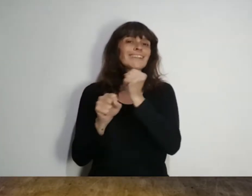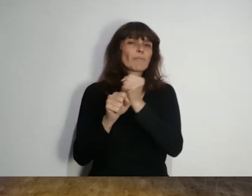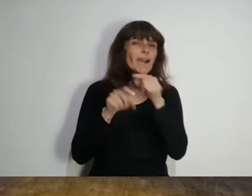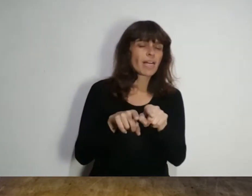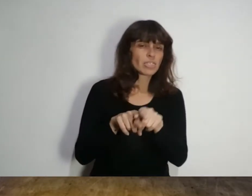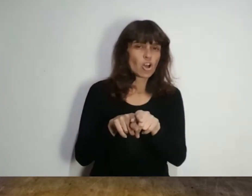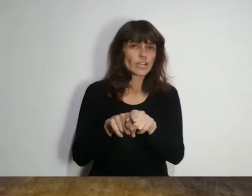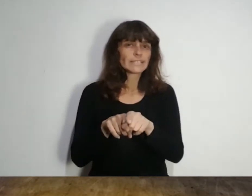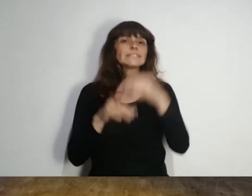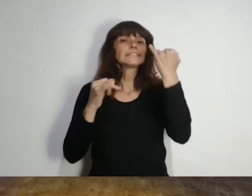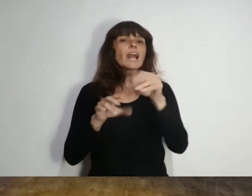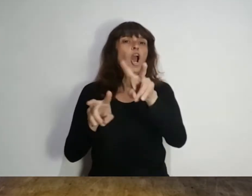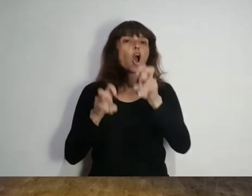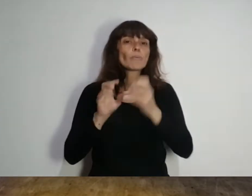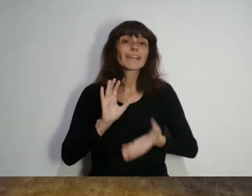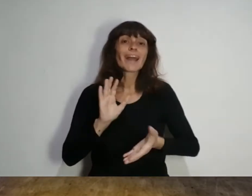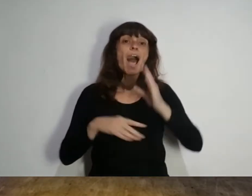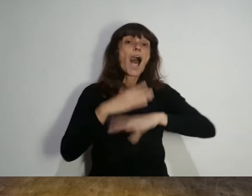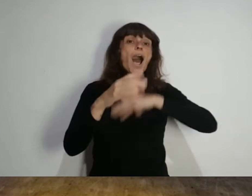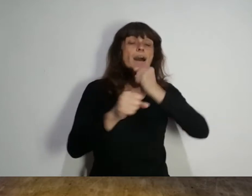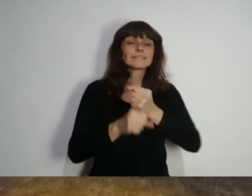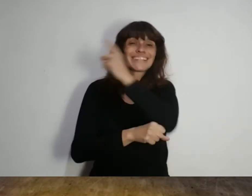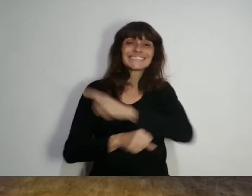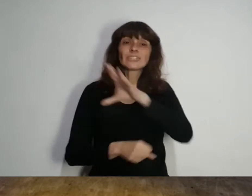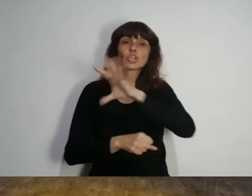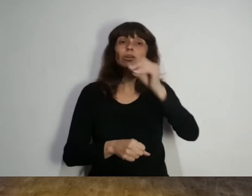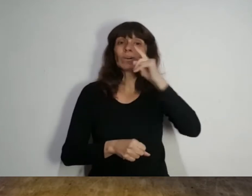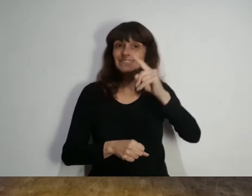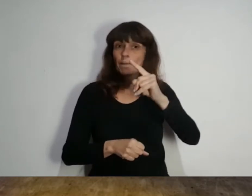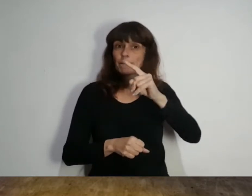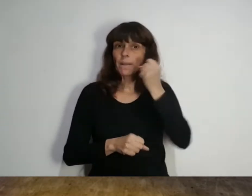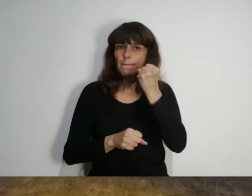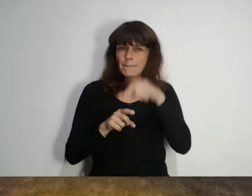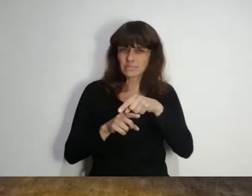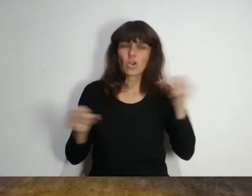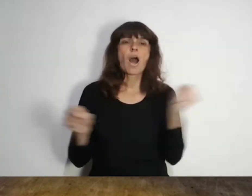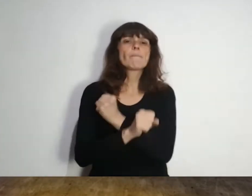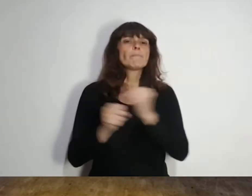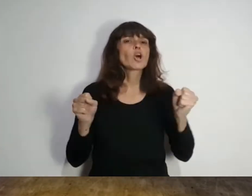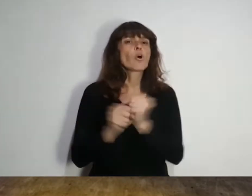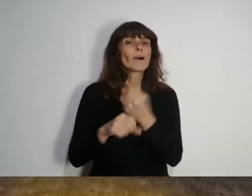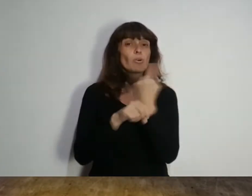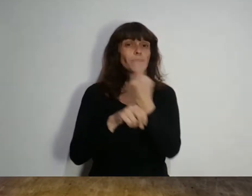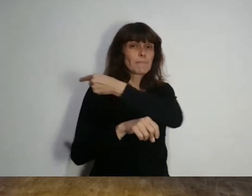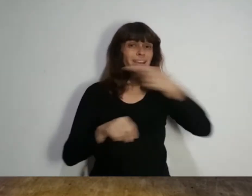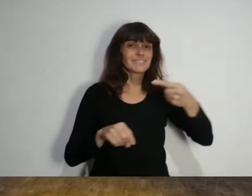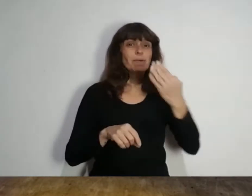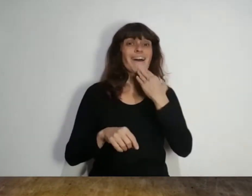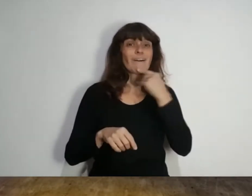trabajadores y trabajadoras, que cobren hasta 150.000 pesos, fue aprobada en la primera semana de